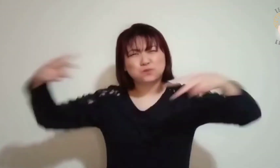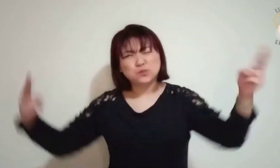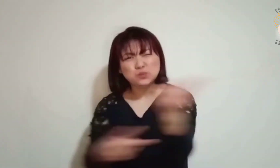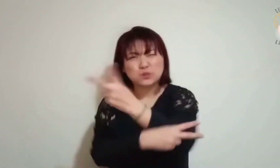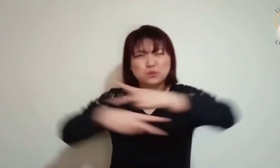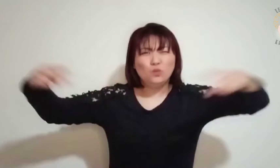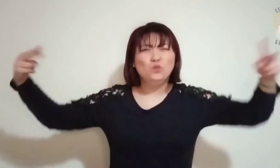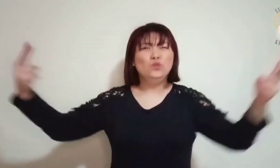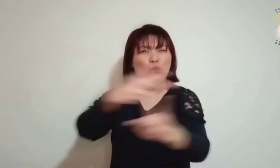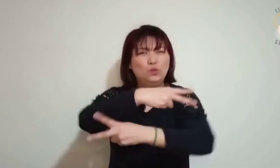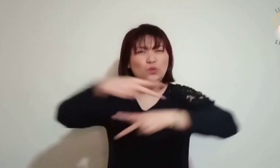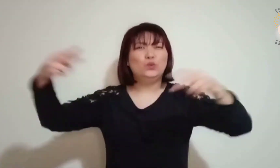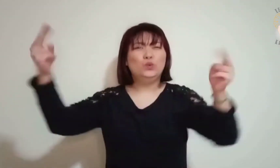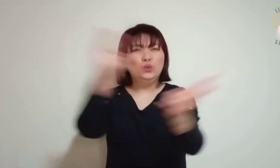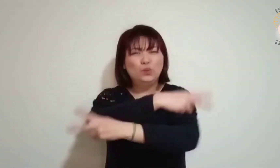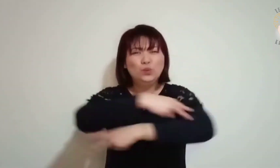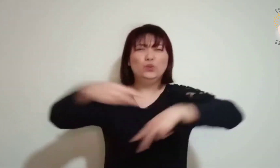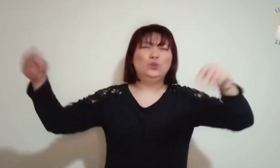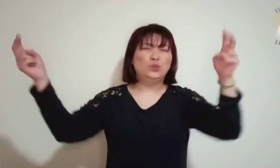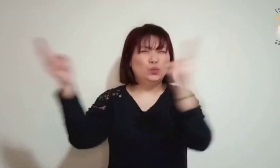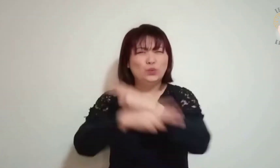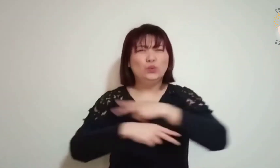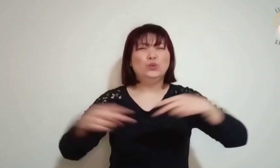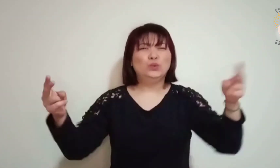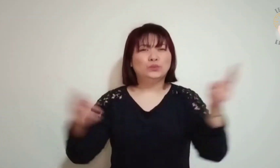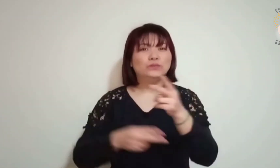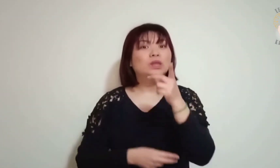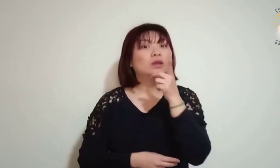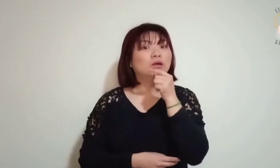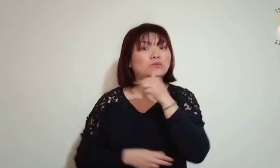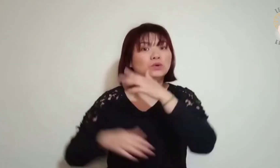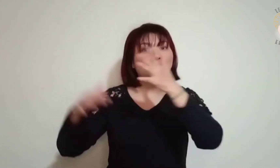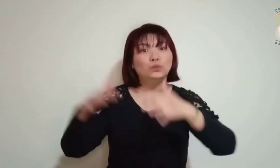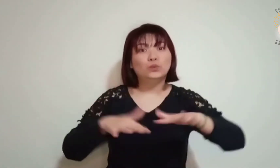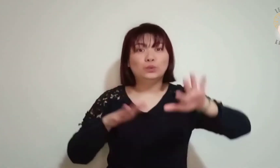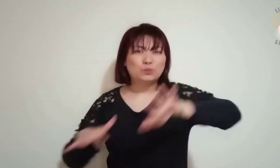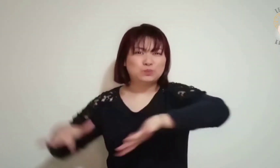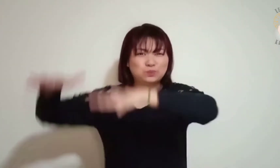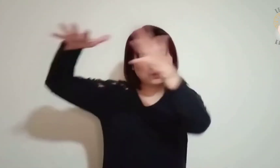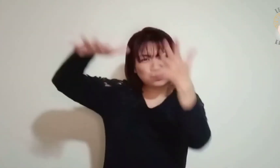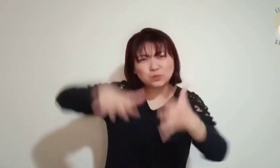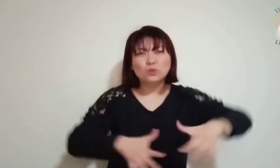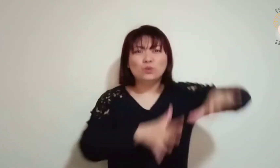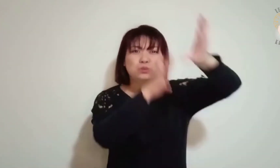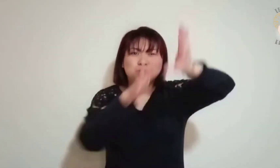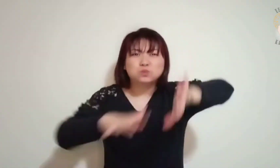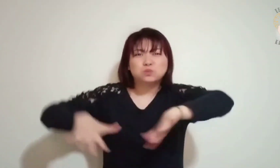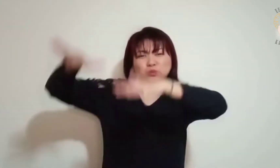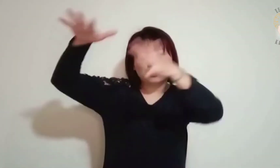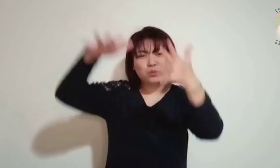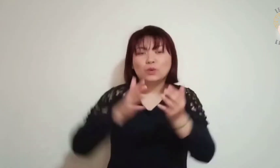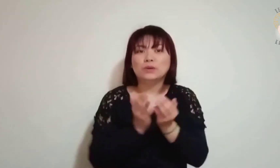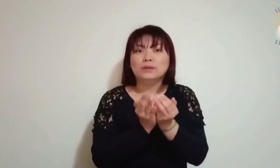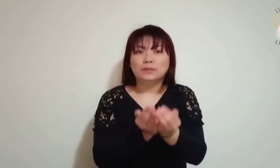as ondas se lançavam dentro da barca